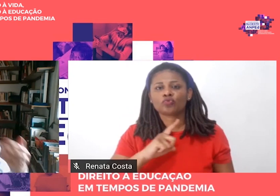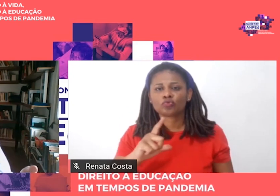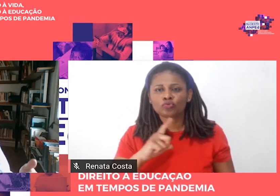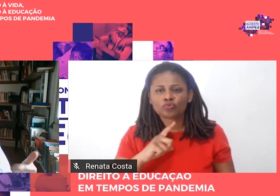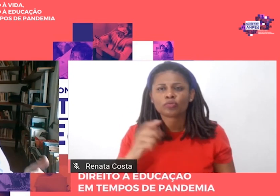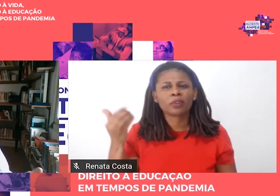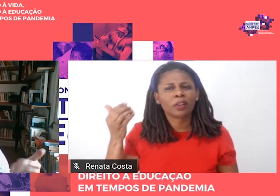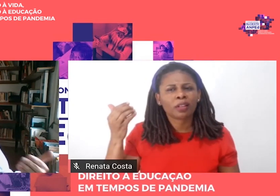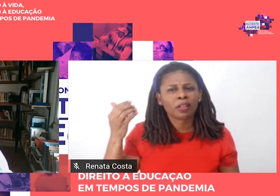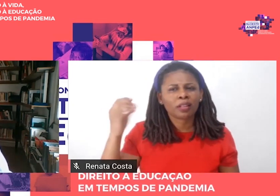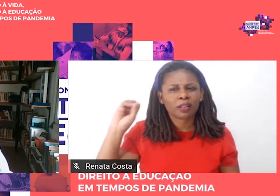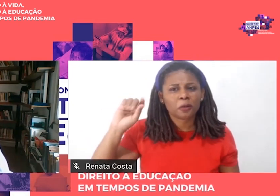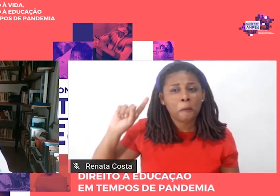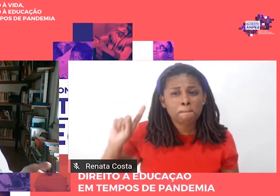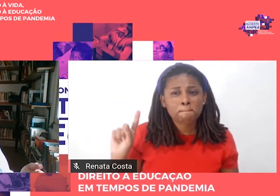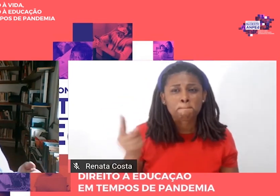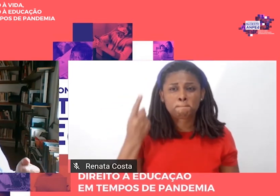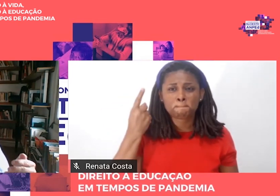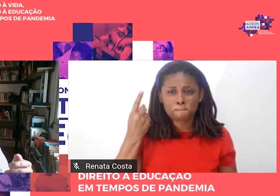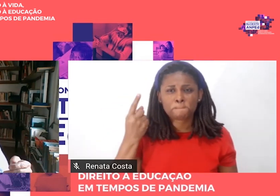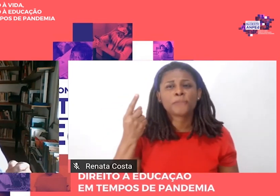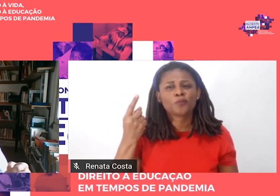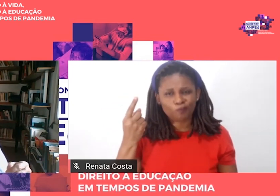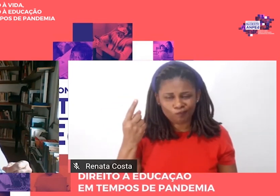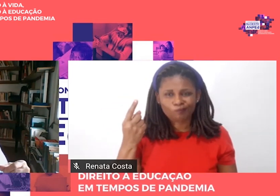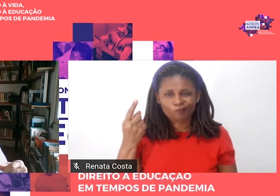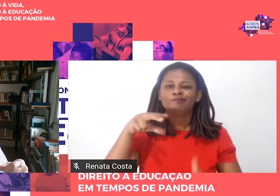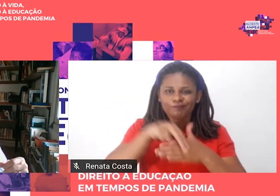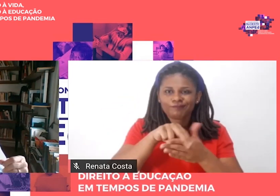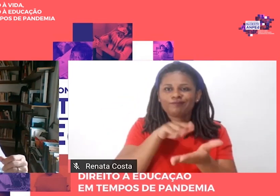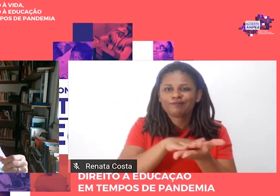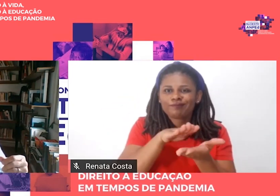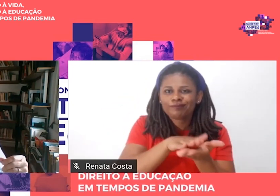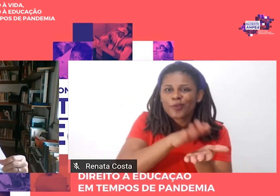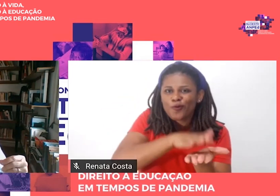10 mil exemplares por edição e de